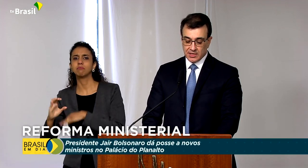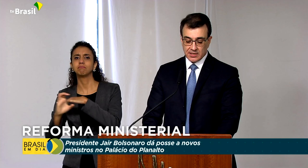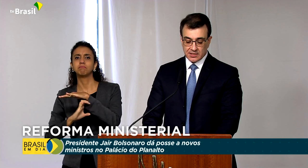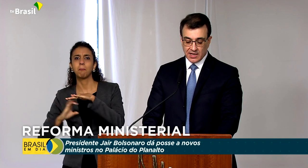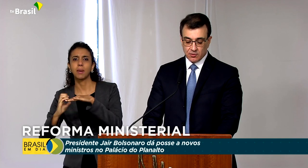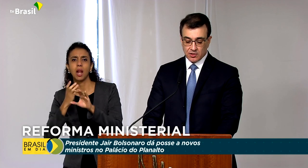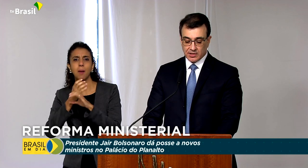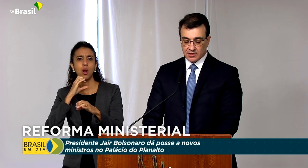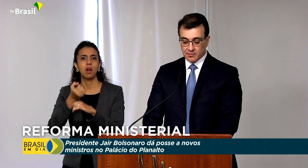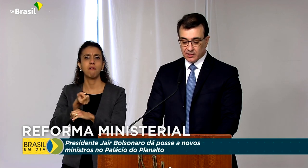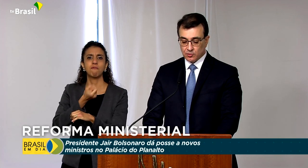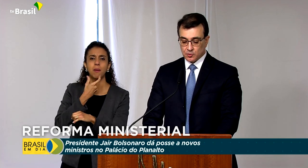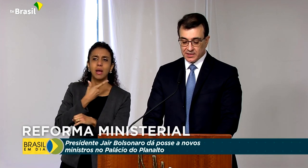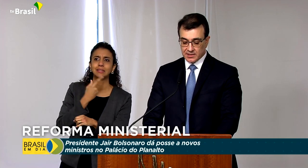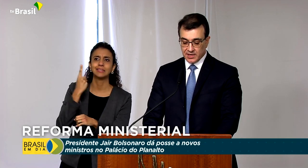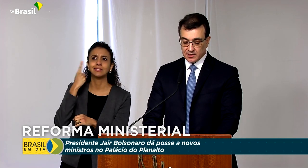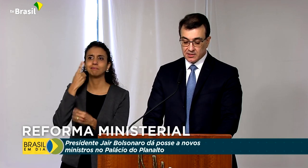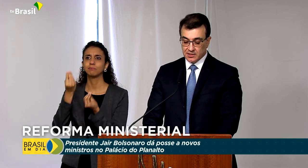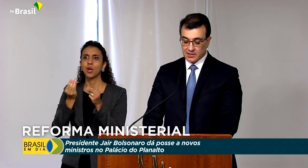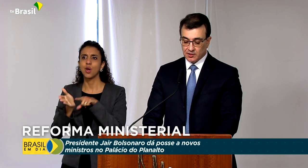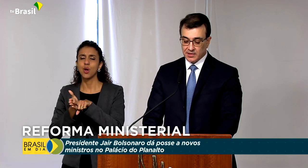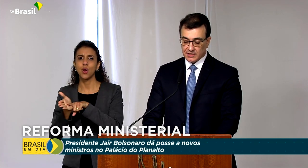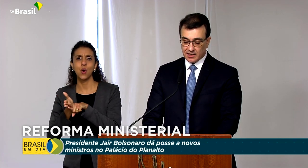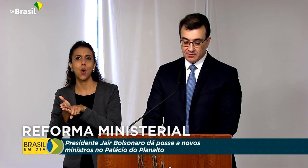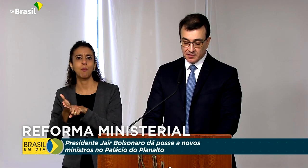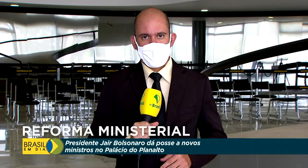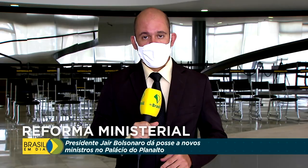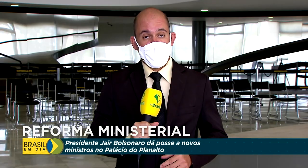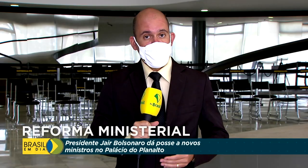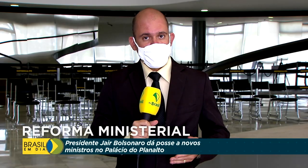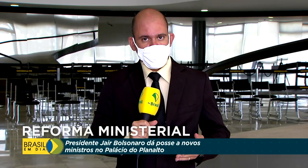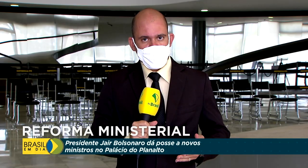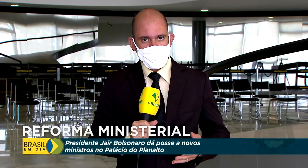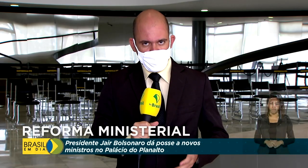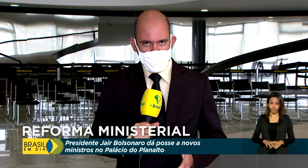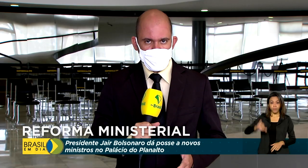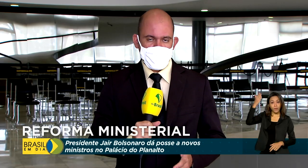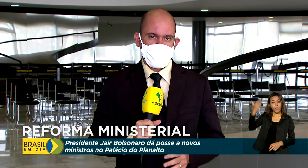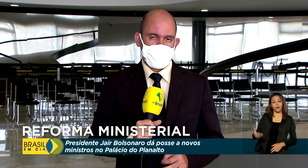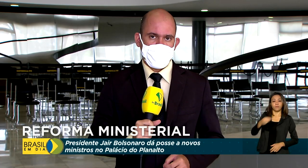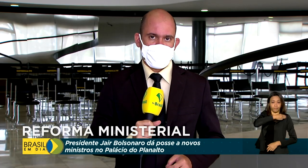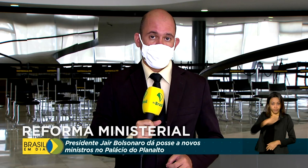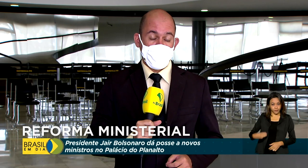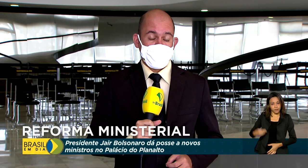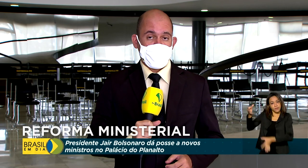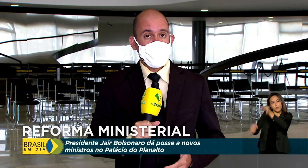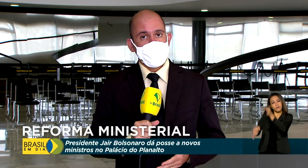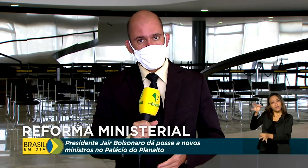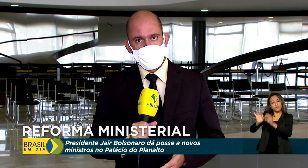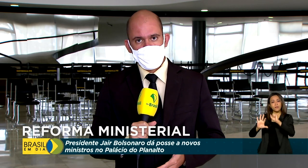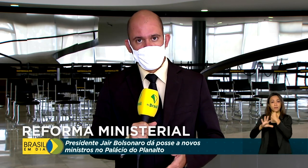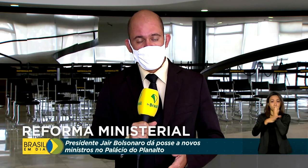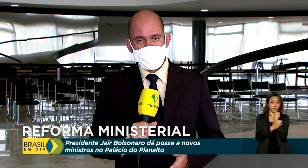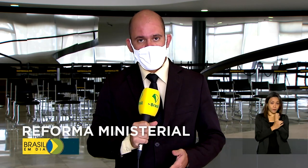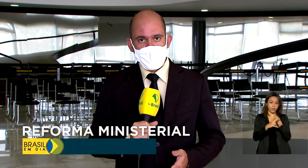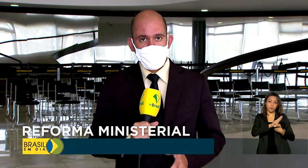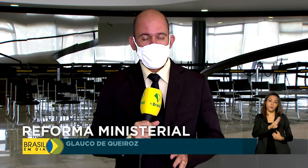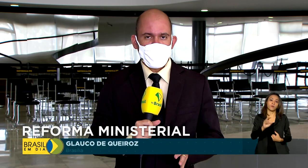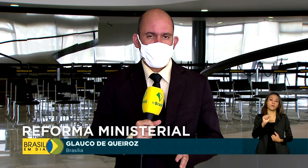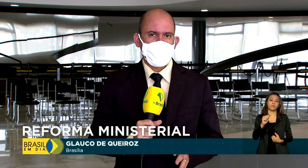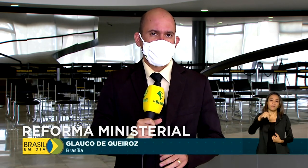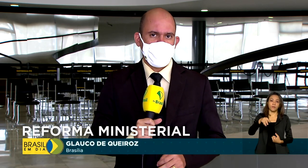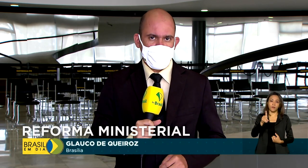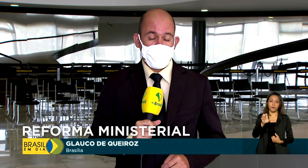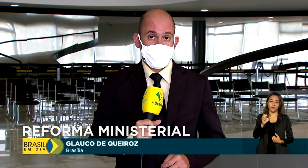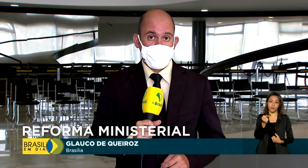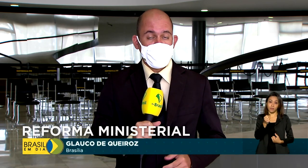de remédios necessários ao tratamento dos pacientes em estado mais grave. O ministro da Justiça e Segurança Pública, Anderson Torres, e